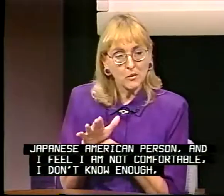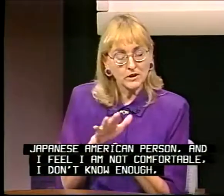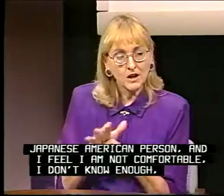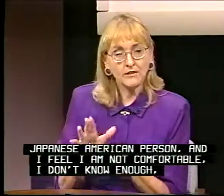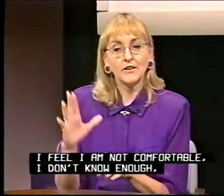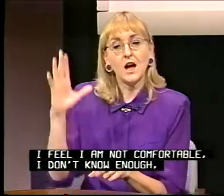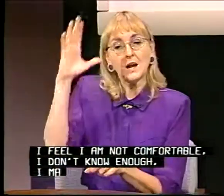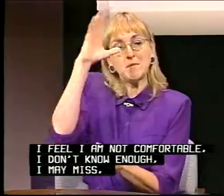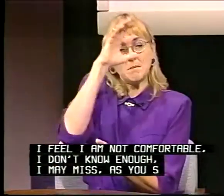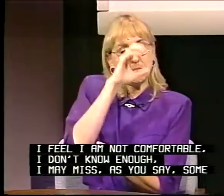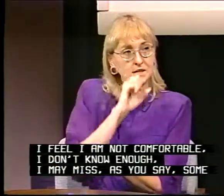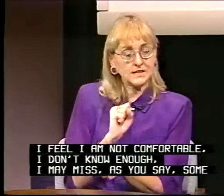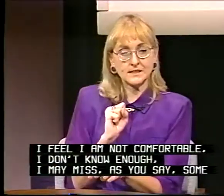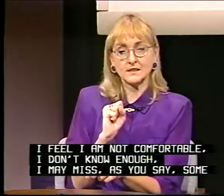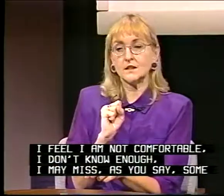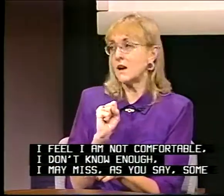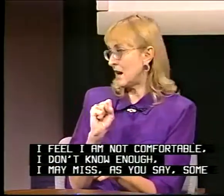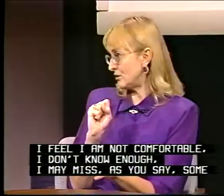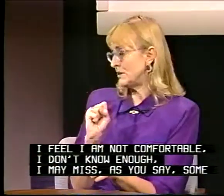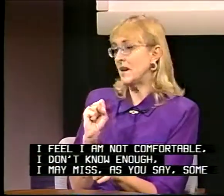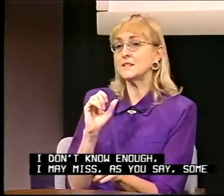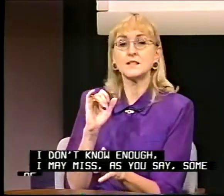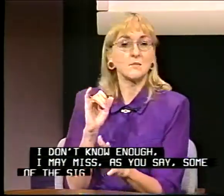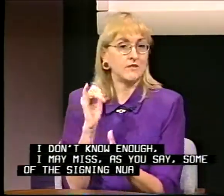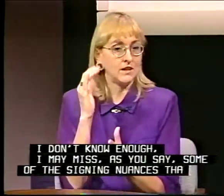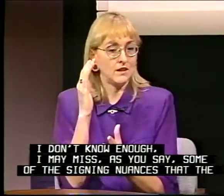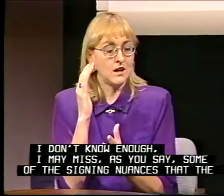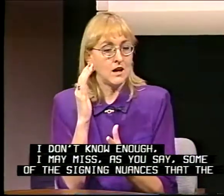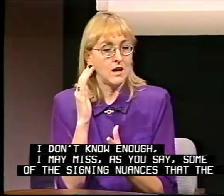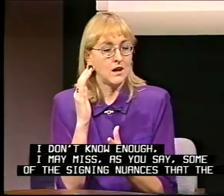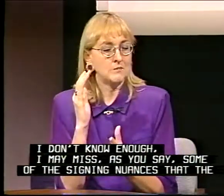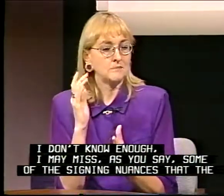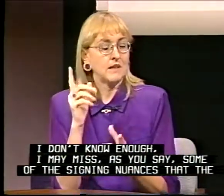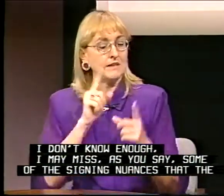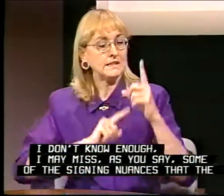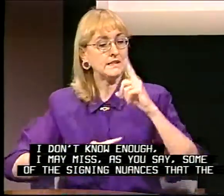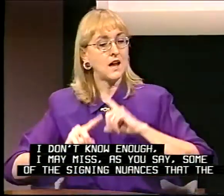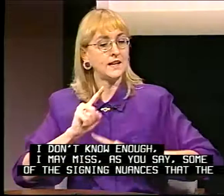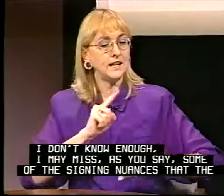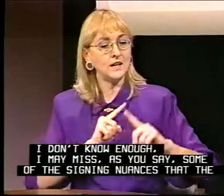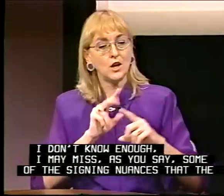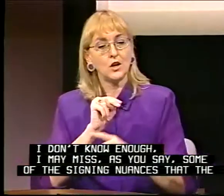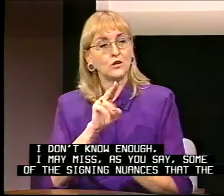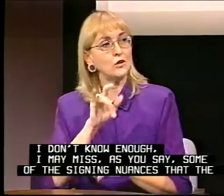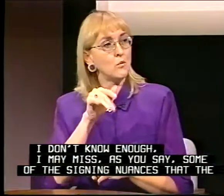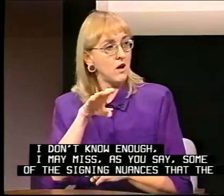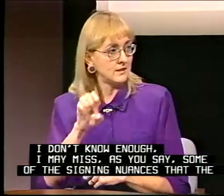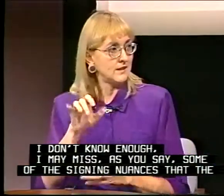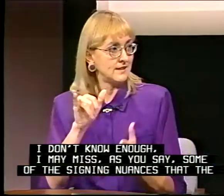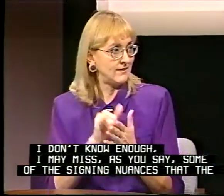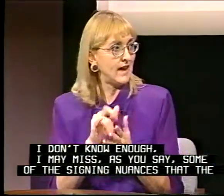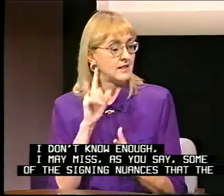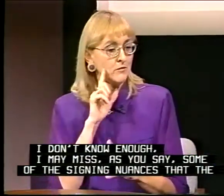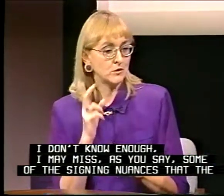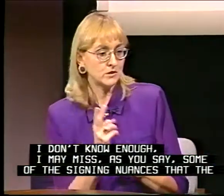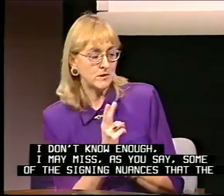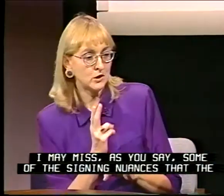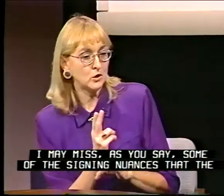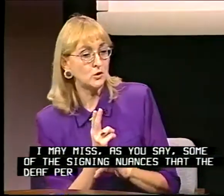enough. I may miss, as you say, some of the signing nuances that that deaf person may use